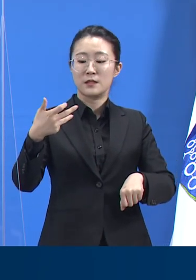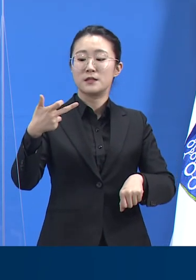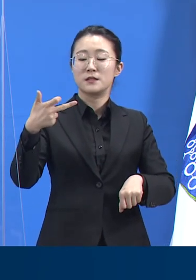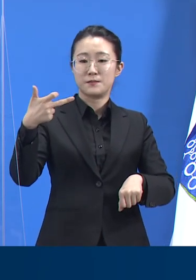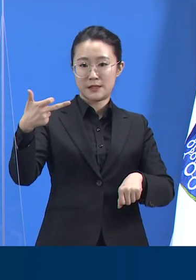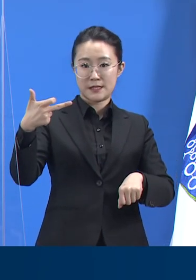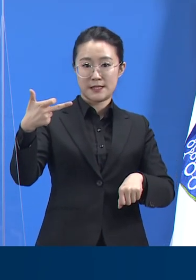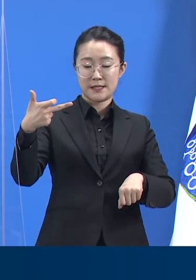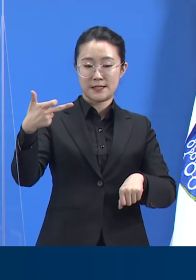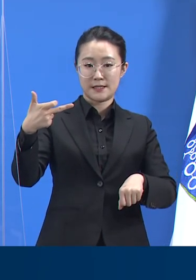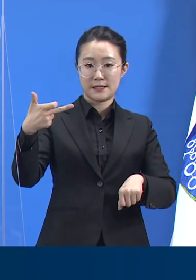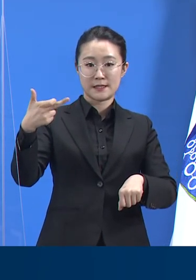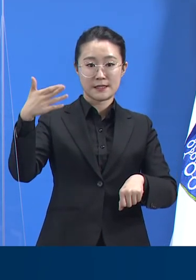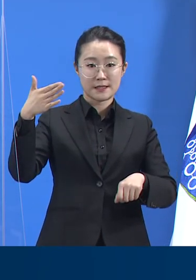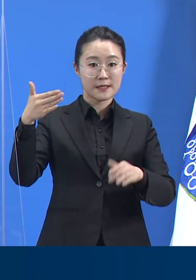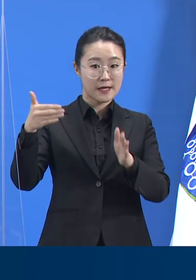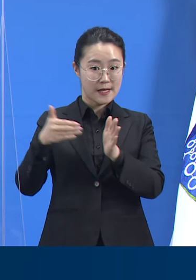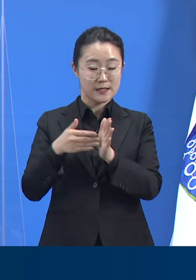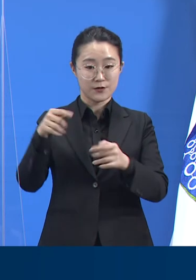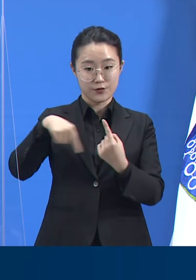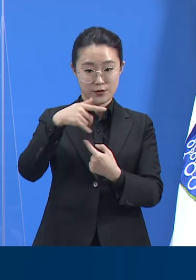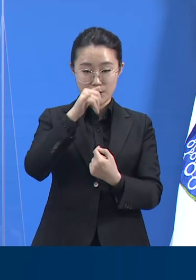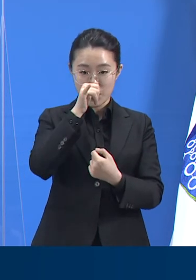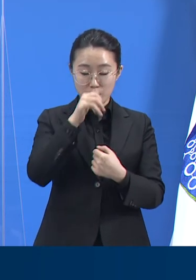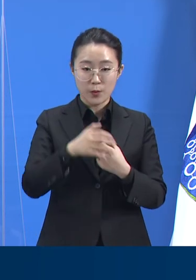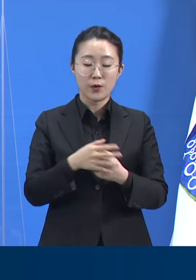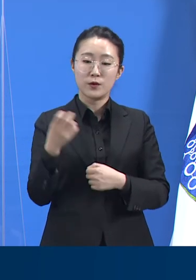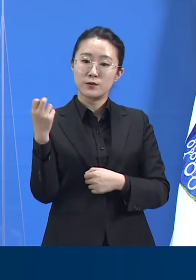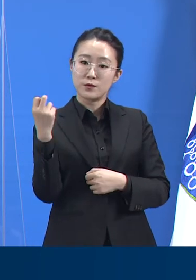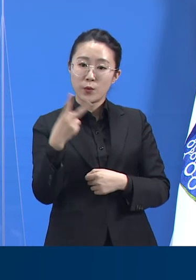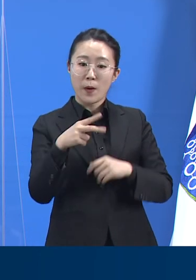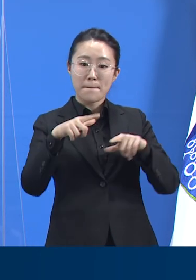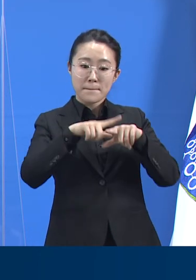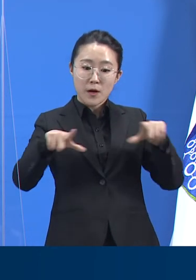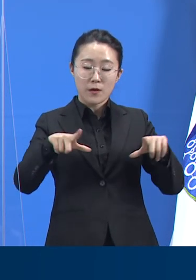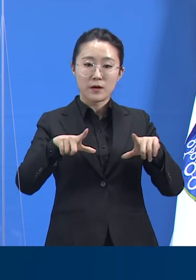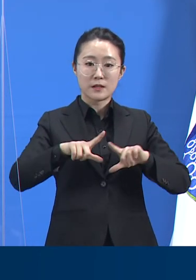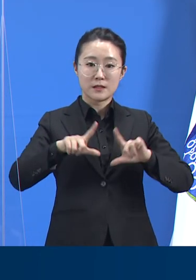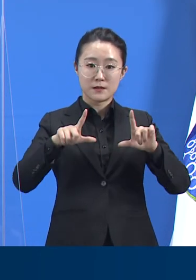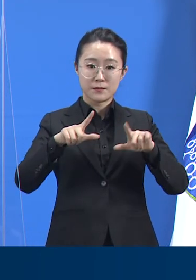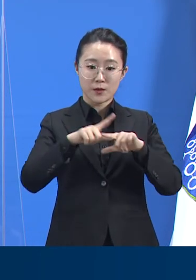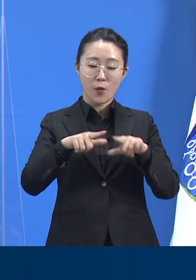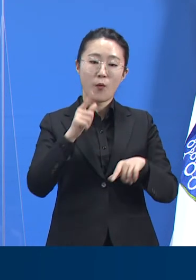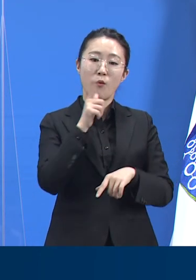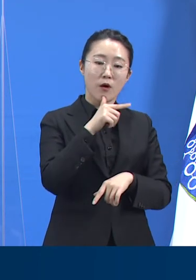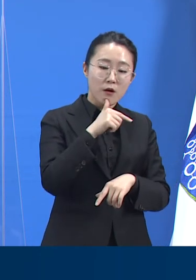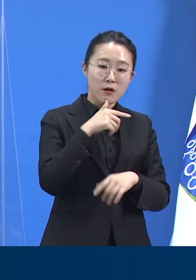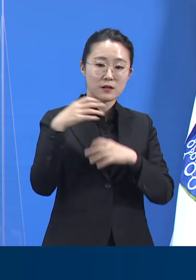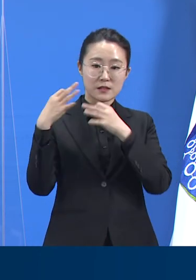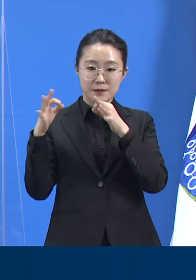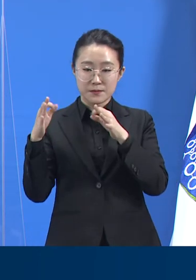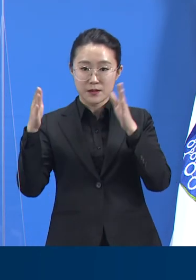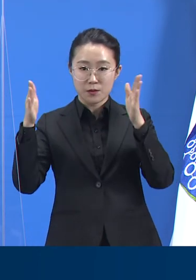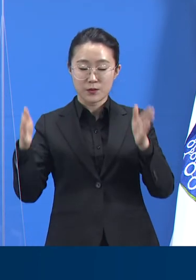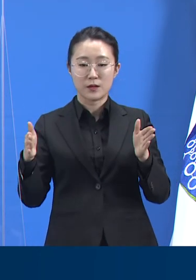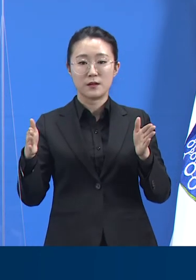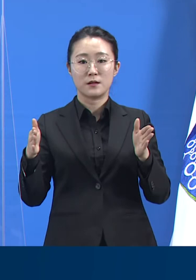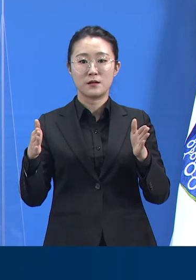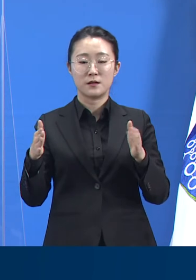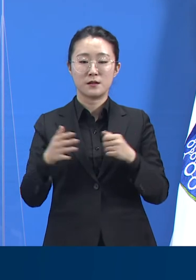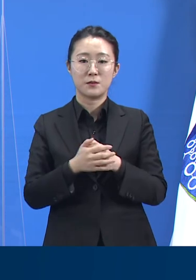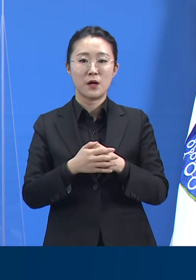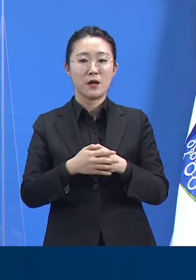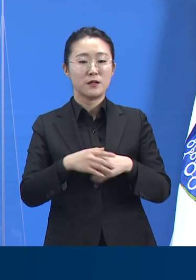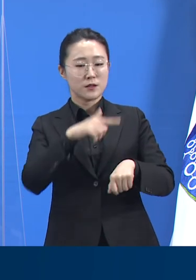평일에도 필요에 따라 21시까지 운영시간을 확대하기도 합니다. 이런 조치로